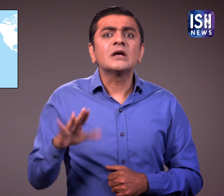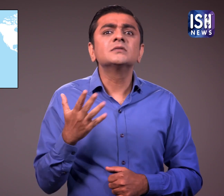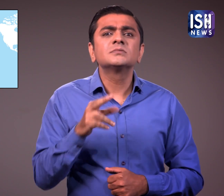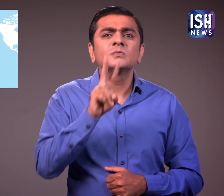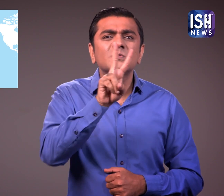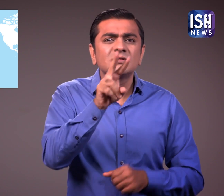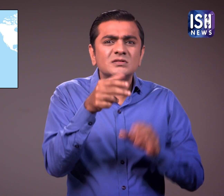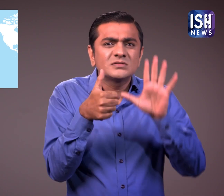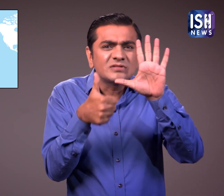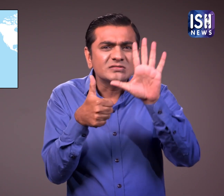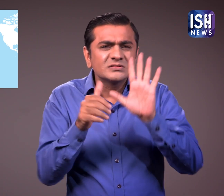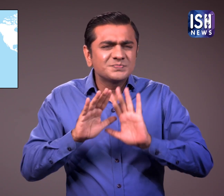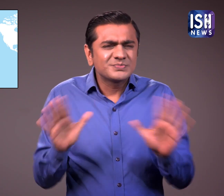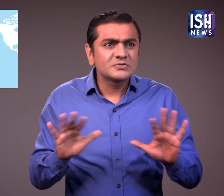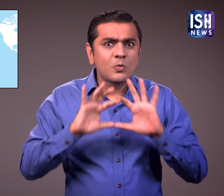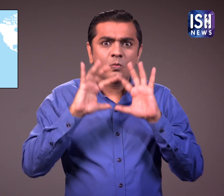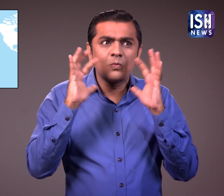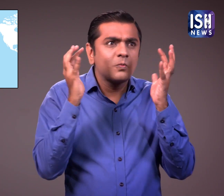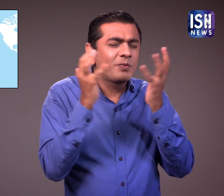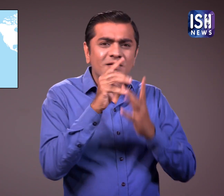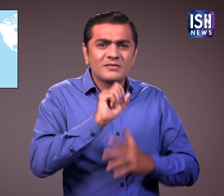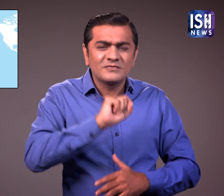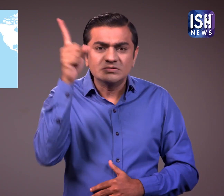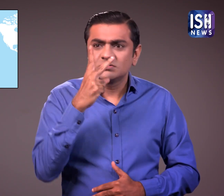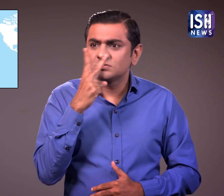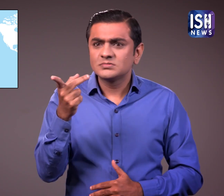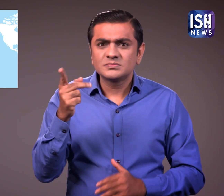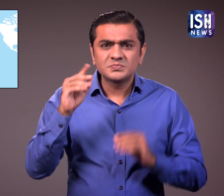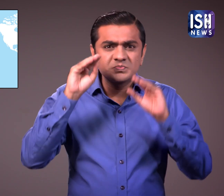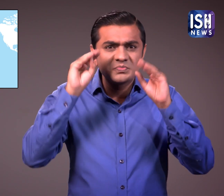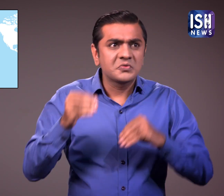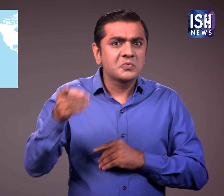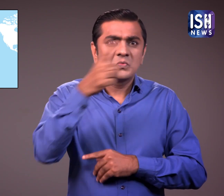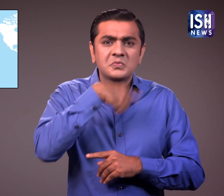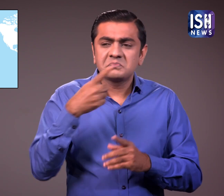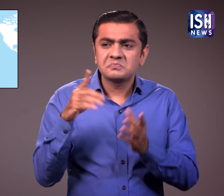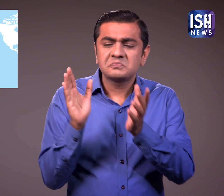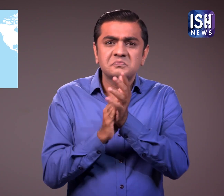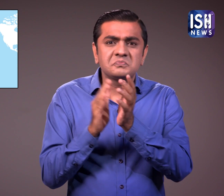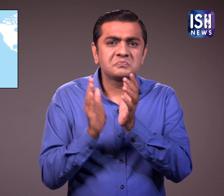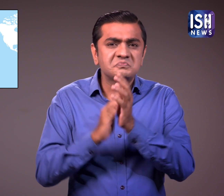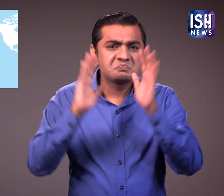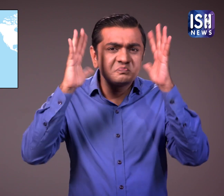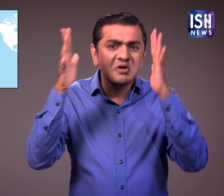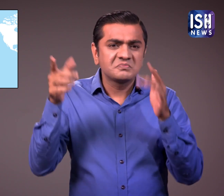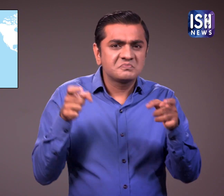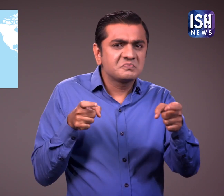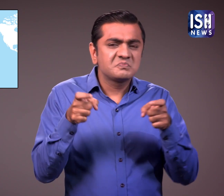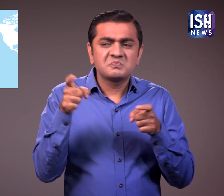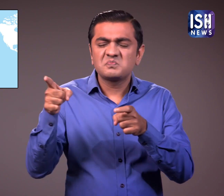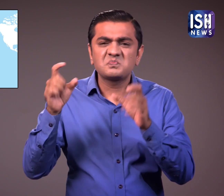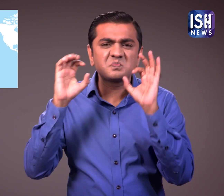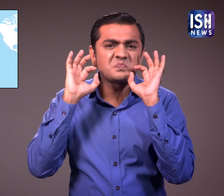26 मौतों हुई। वाइरिस को रोकने के न्यूजीलिंड की प्रयासों से दुनिया चकित थी।